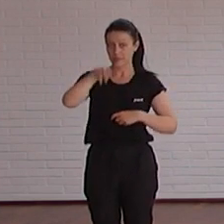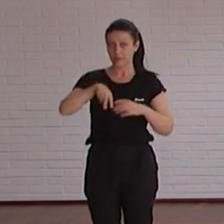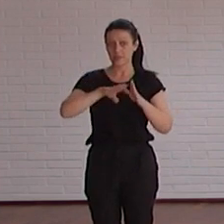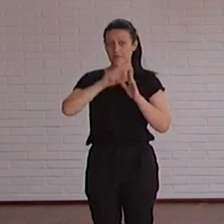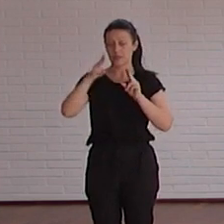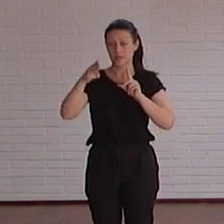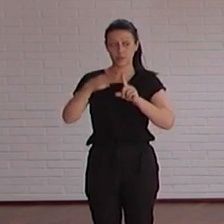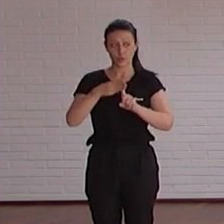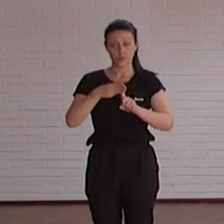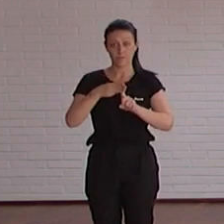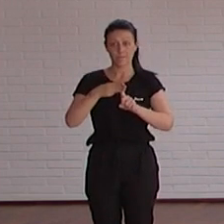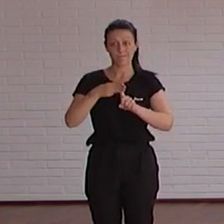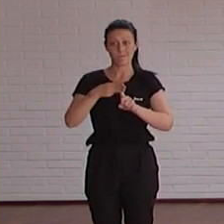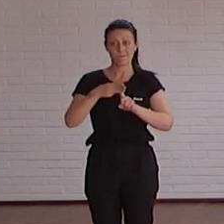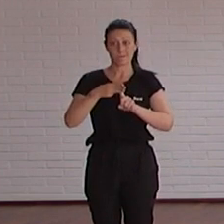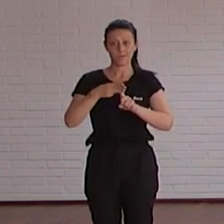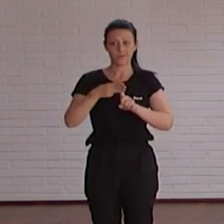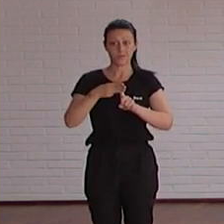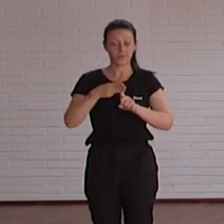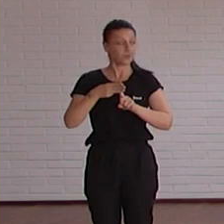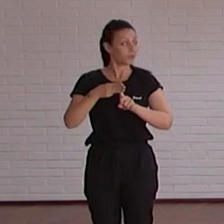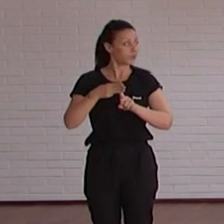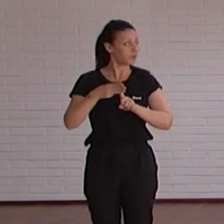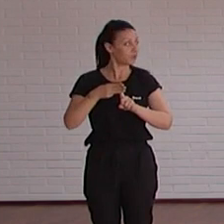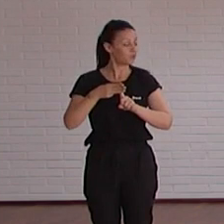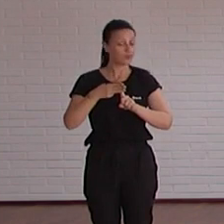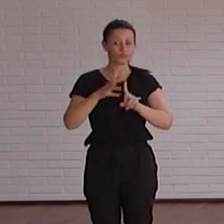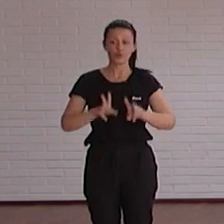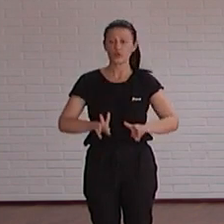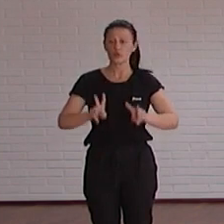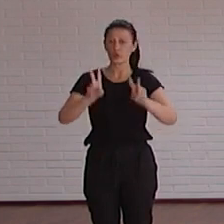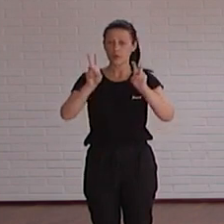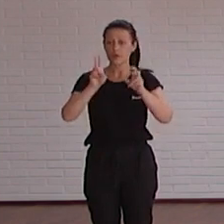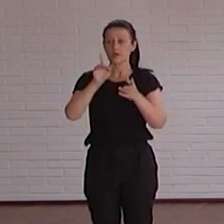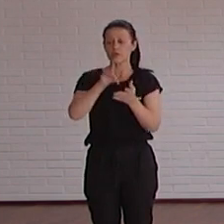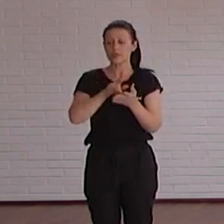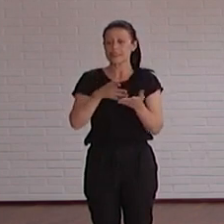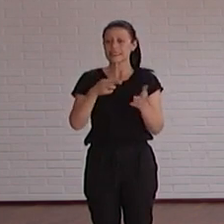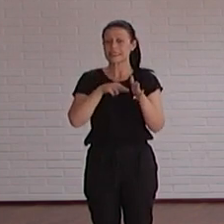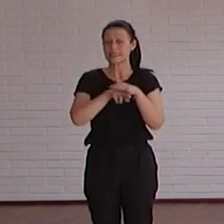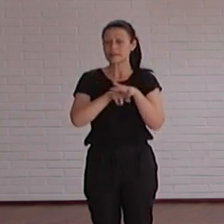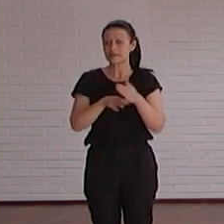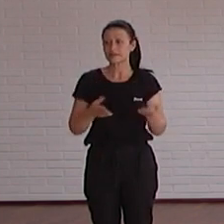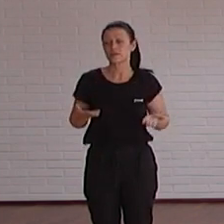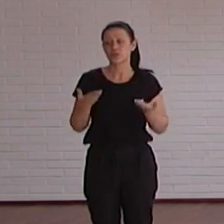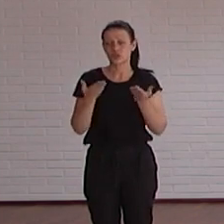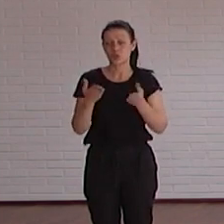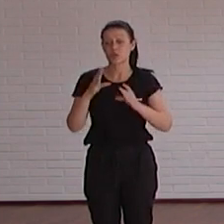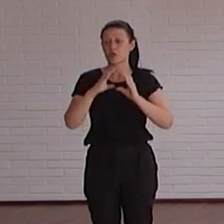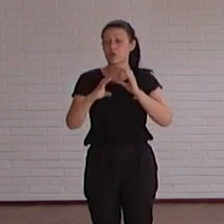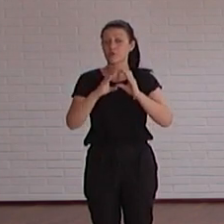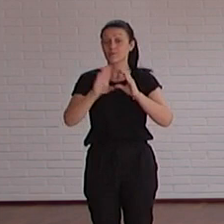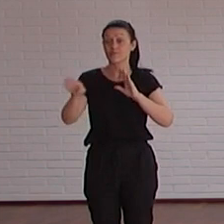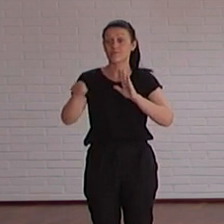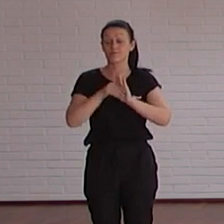que acabamos de rehacer hemos hecho una página web nueva y entre los recursos que ofrecemos de comunicación hemos